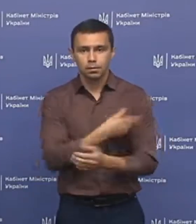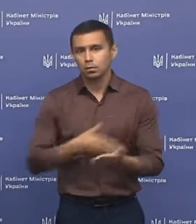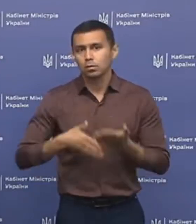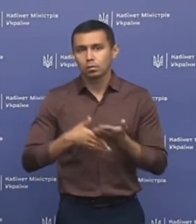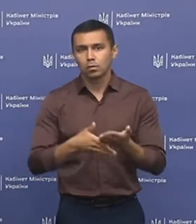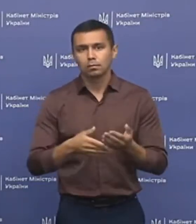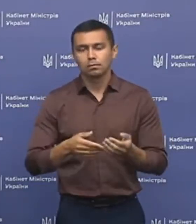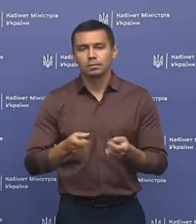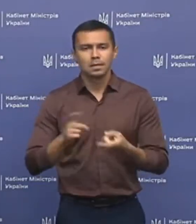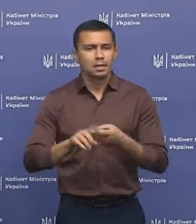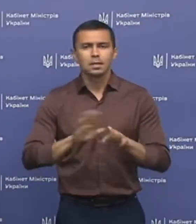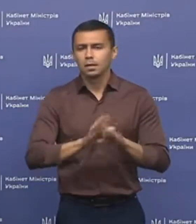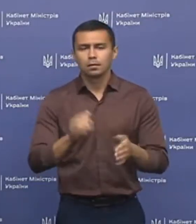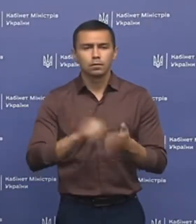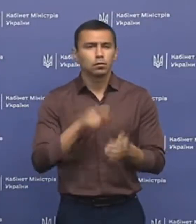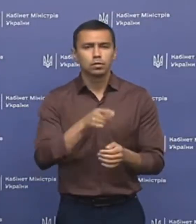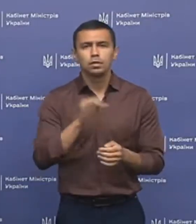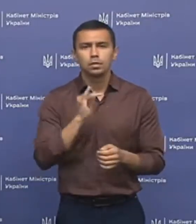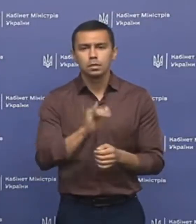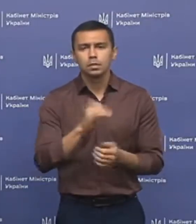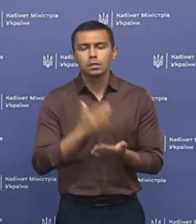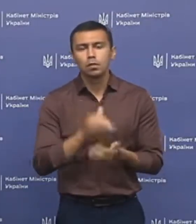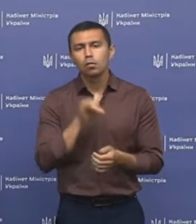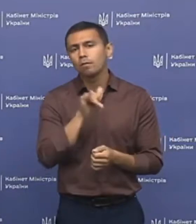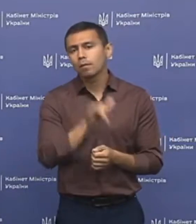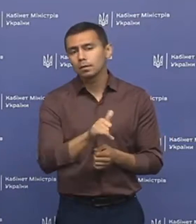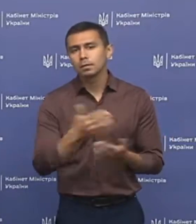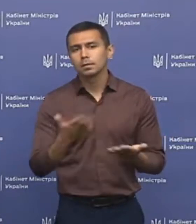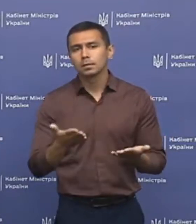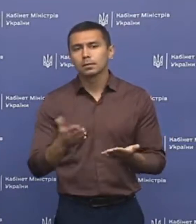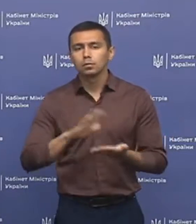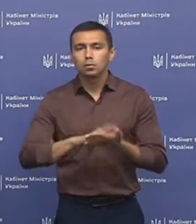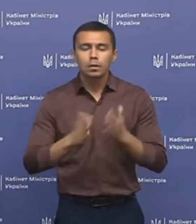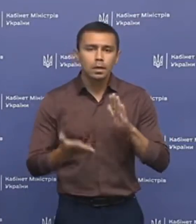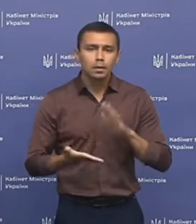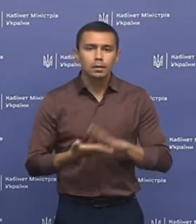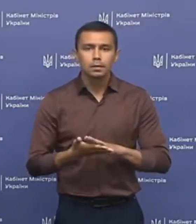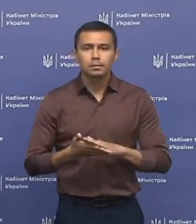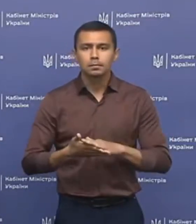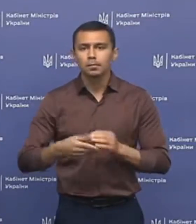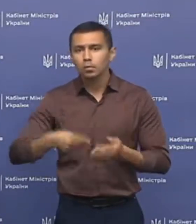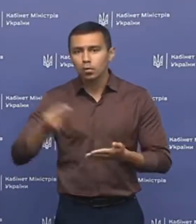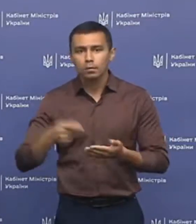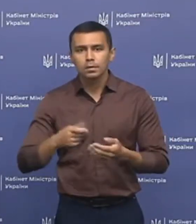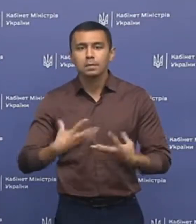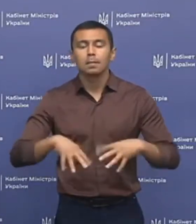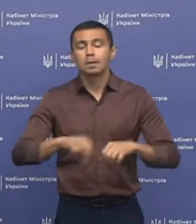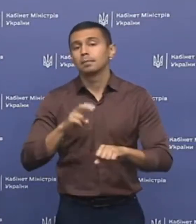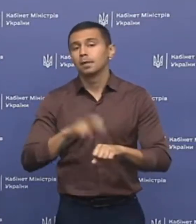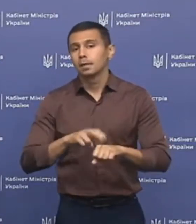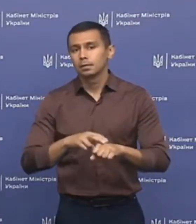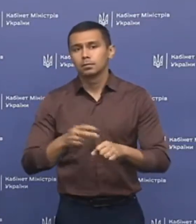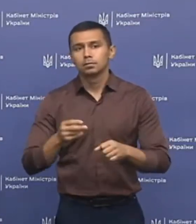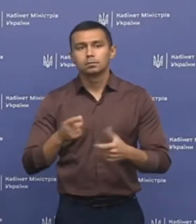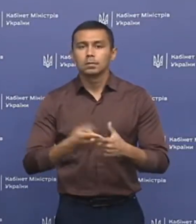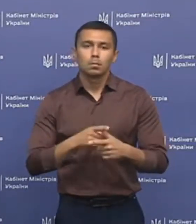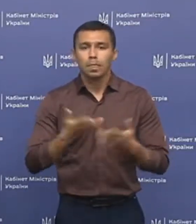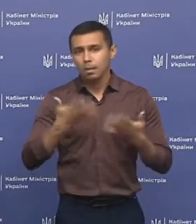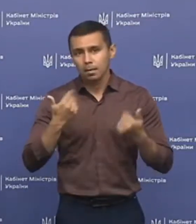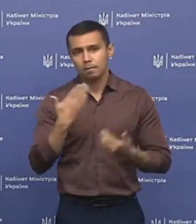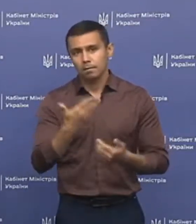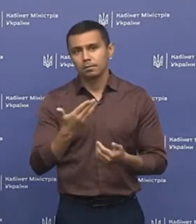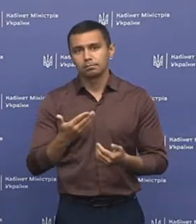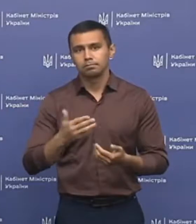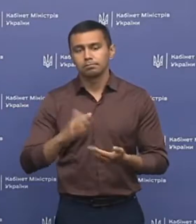допомога. Незалежно від того, чи є у вас укладений договір з сімейним лікарем, чи немає у вас